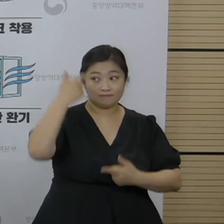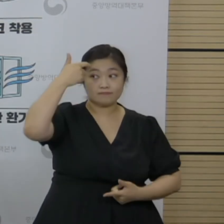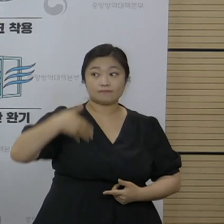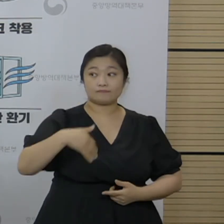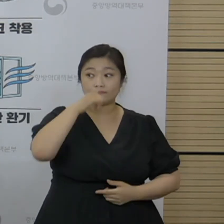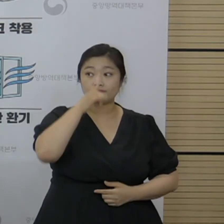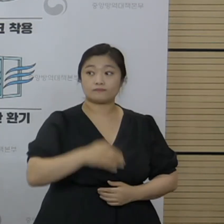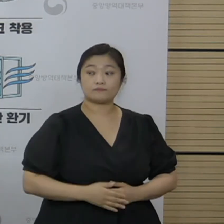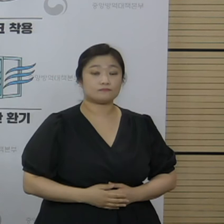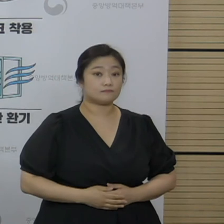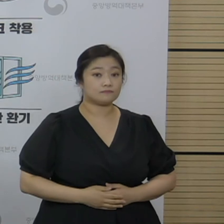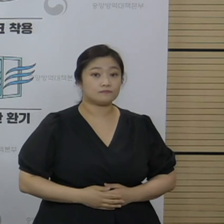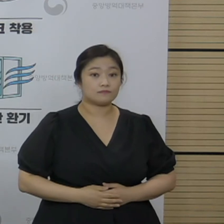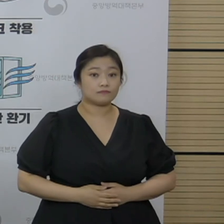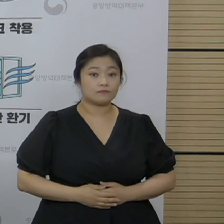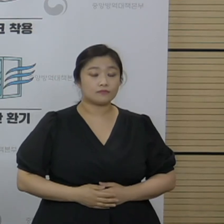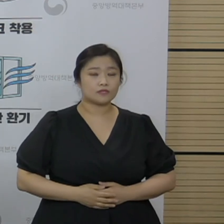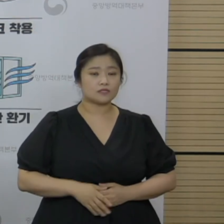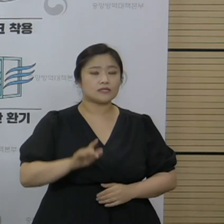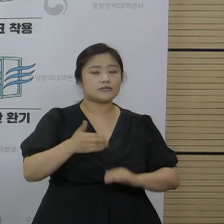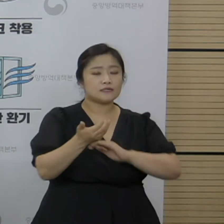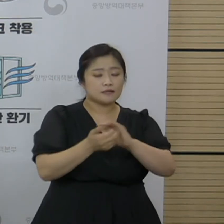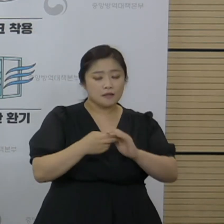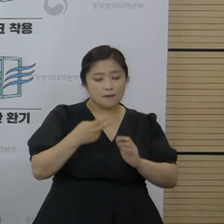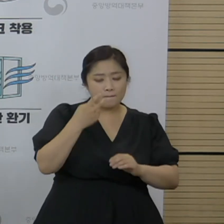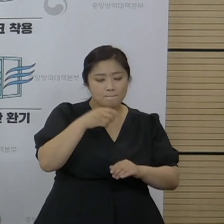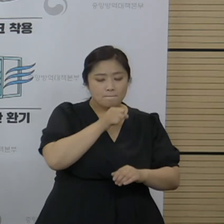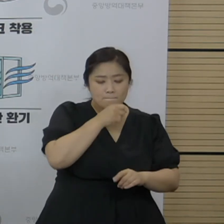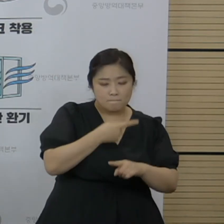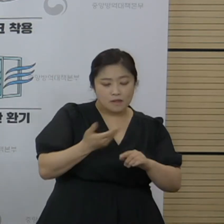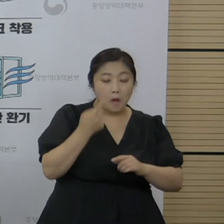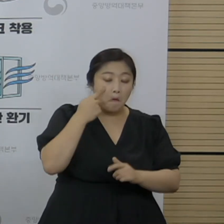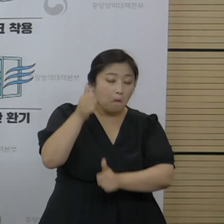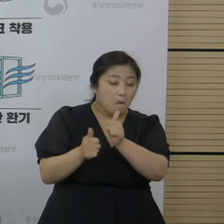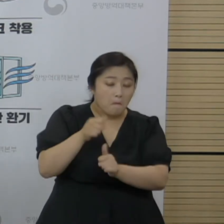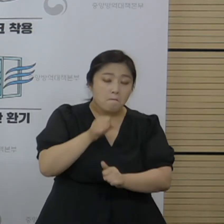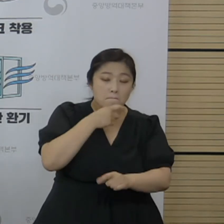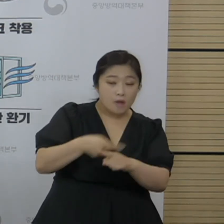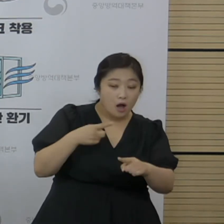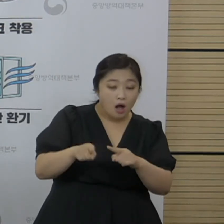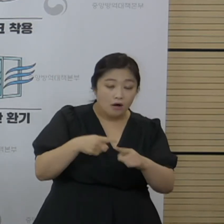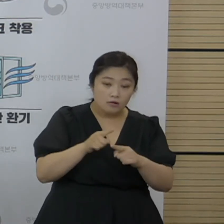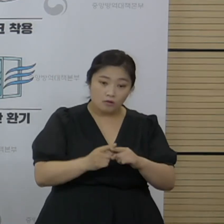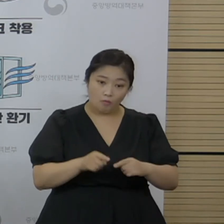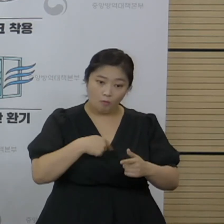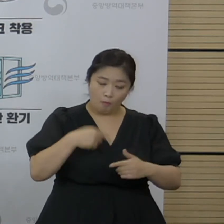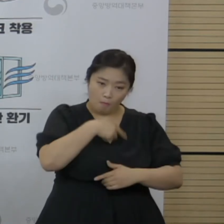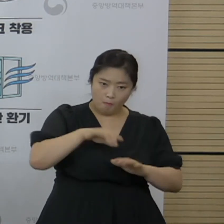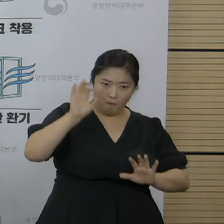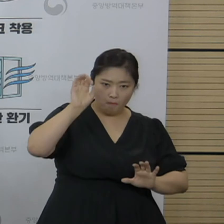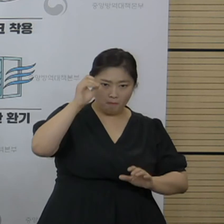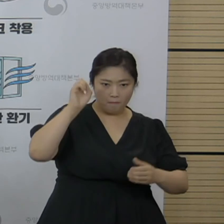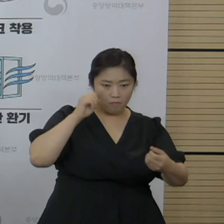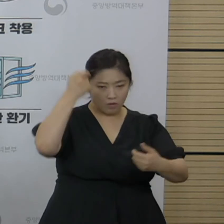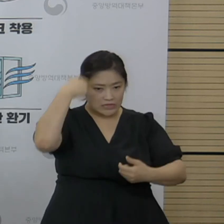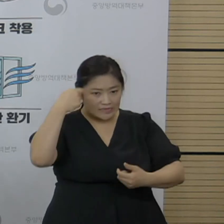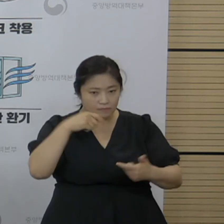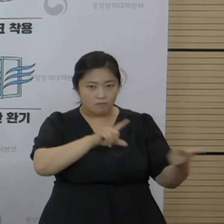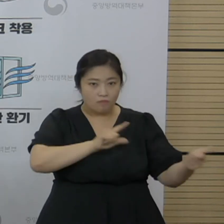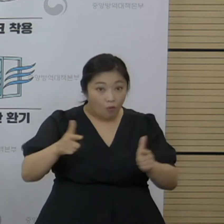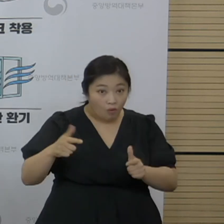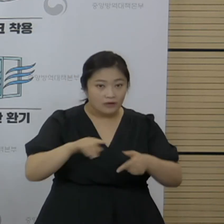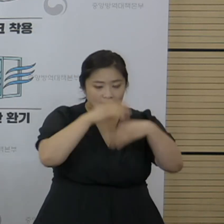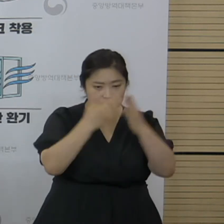있습니다. 저희가 임상평가 결과라든가 또는 임상적 반응들은 늘 보고 있고 또 여기에 대한